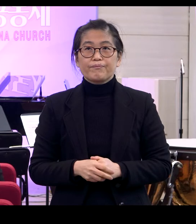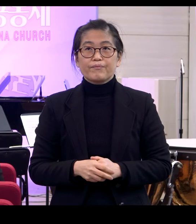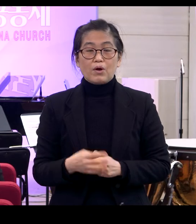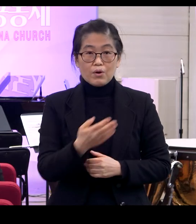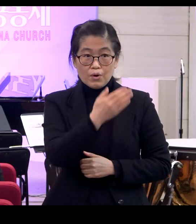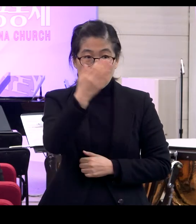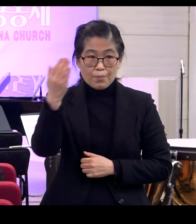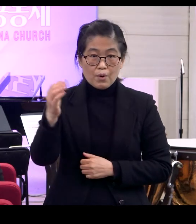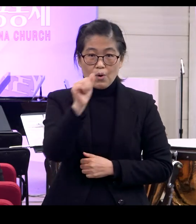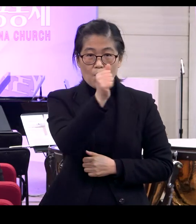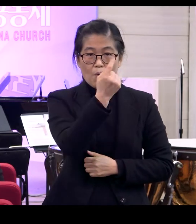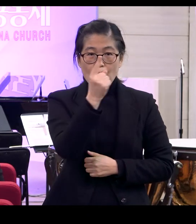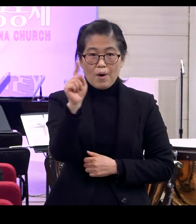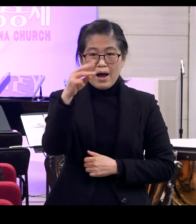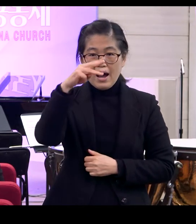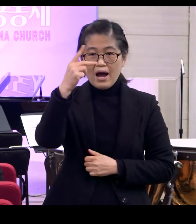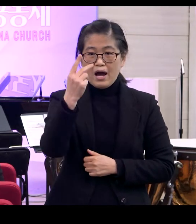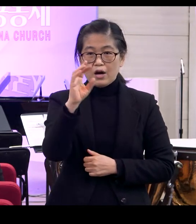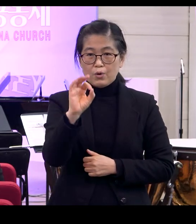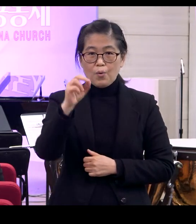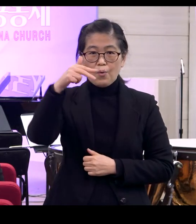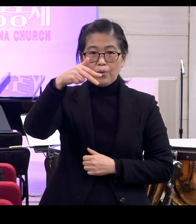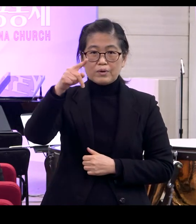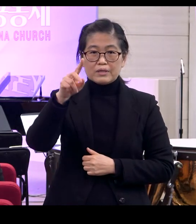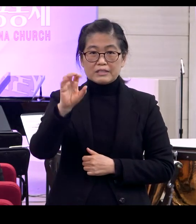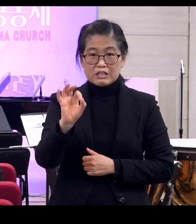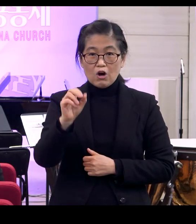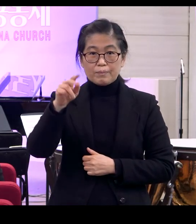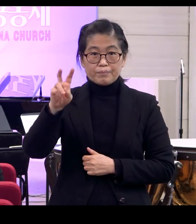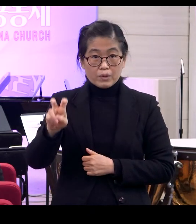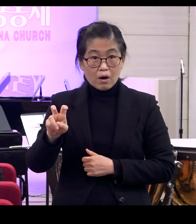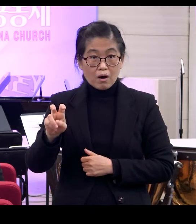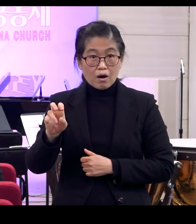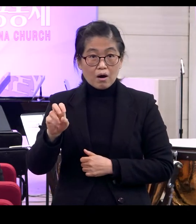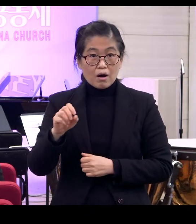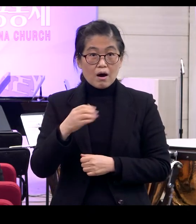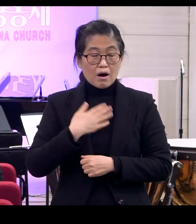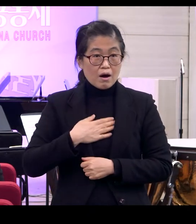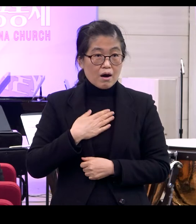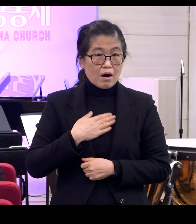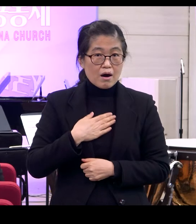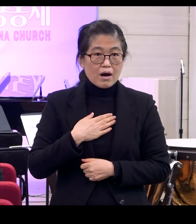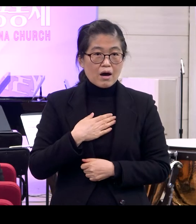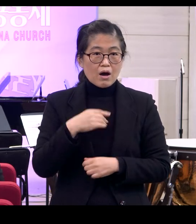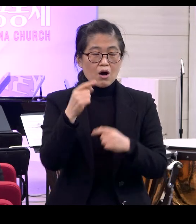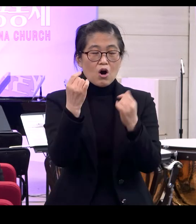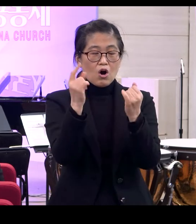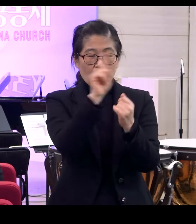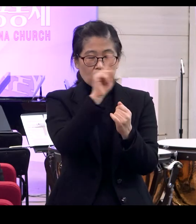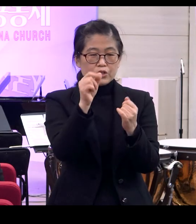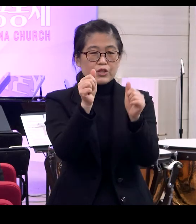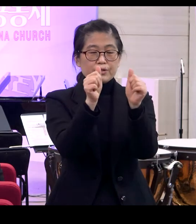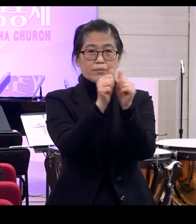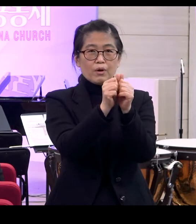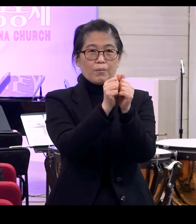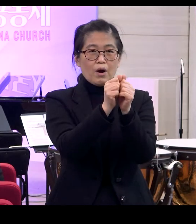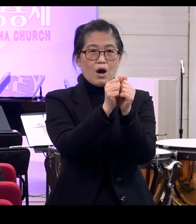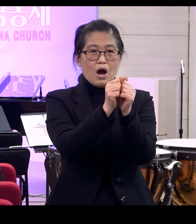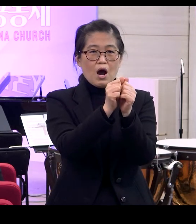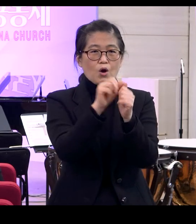여러분 화룡점정이란 말 아시죠? 중국의 고사에 나오는 이야기인데 어떤 사람이 벽에다가 용을 그렸는데